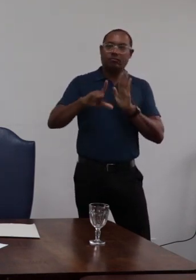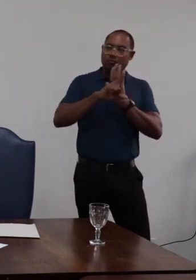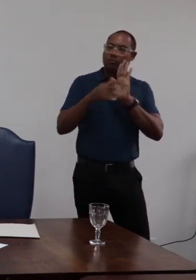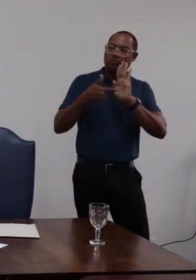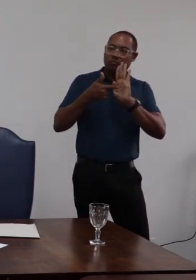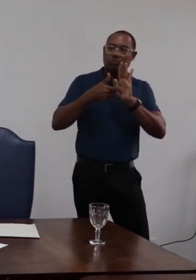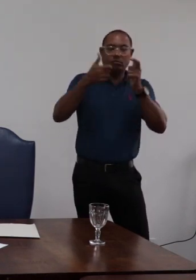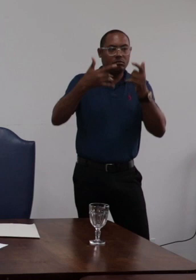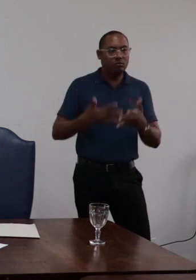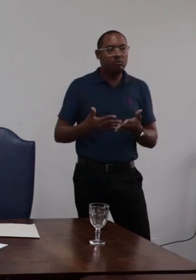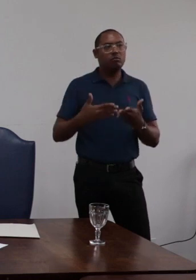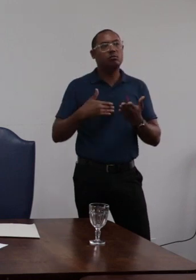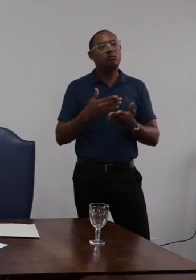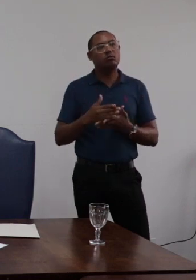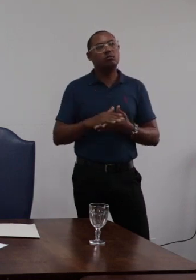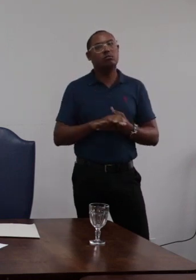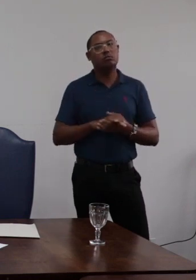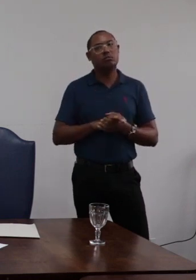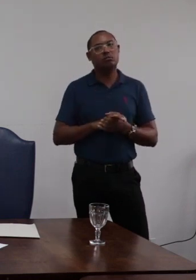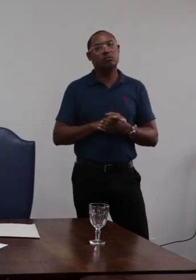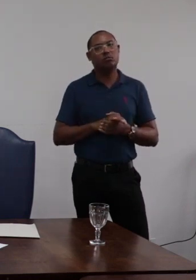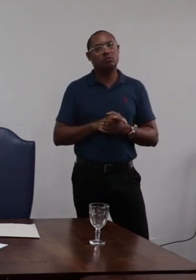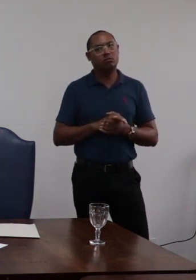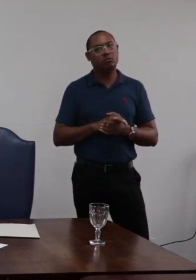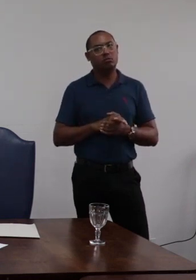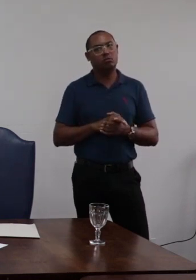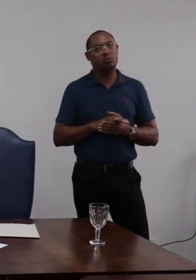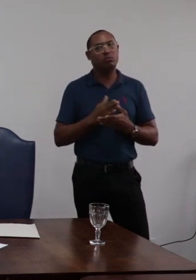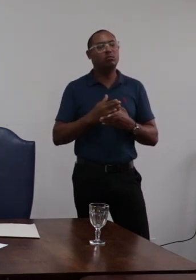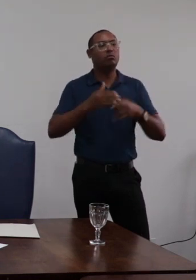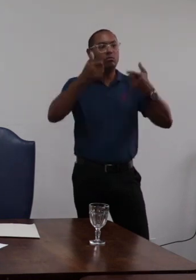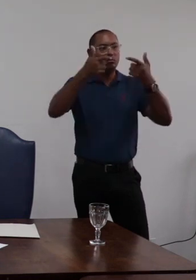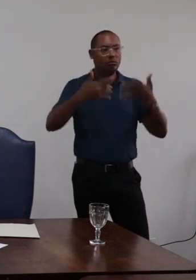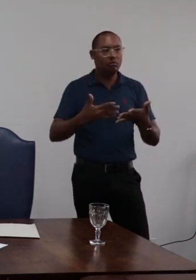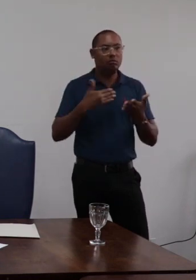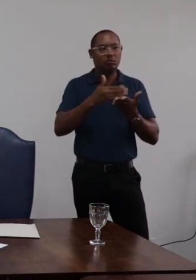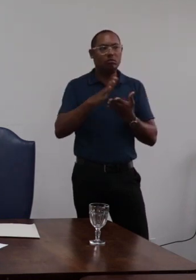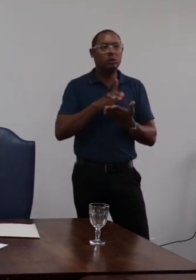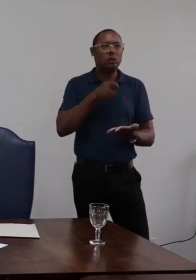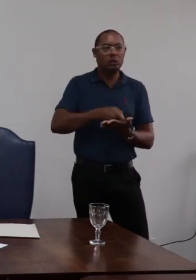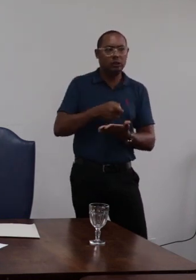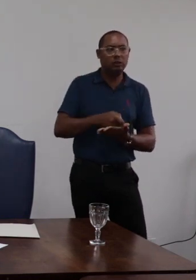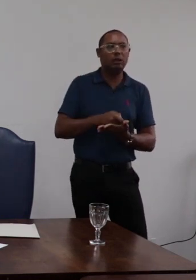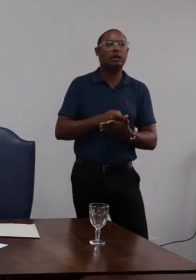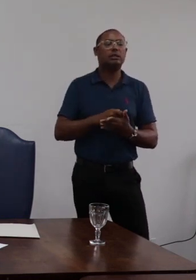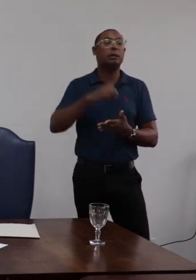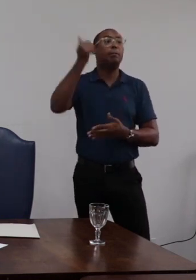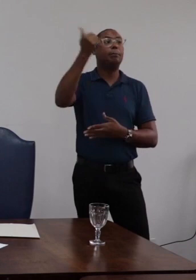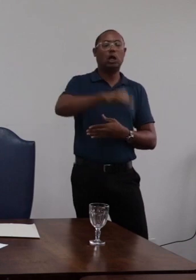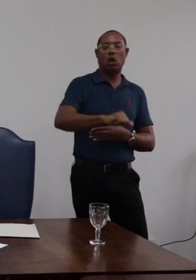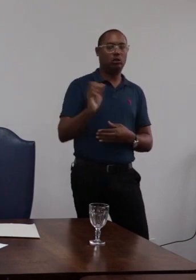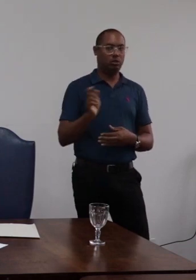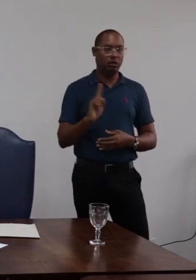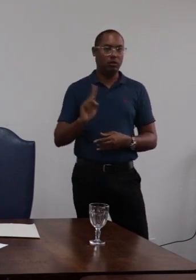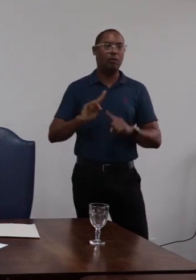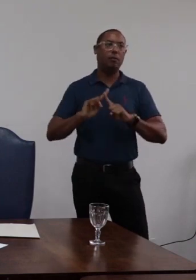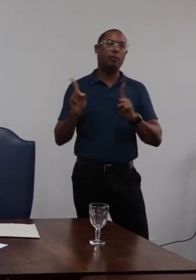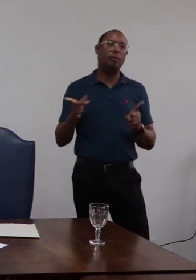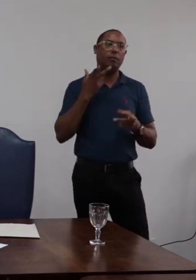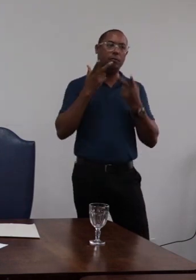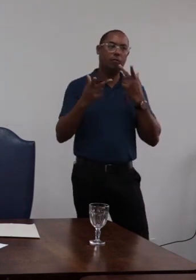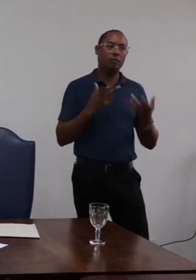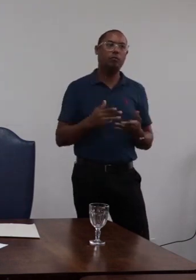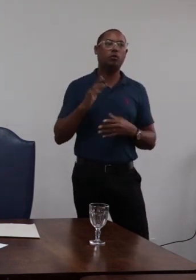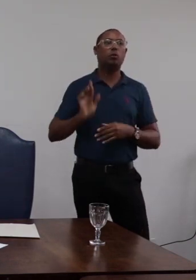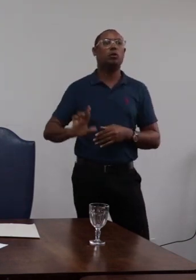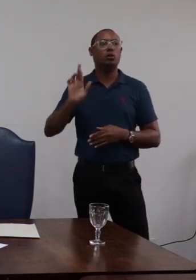regulamentação ao nome interna que não justifica a imposição de penalidade mais grave não foi citado pelo